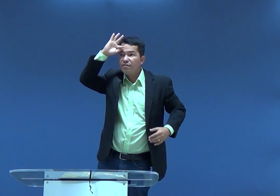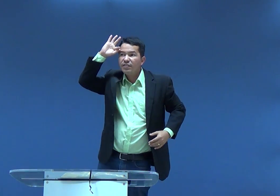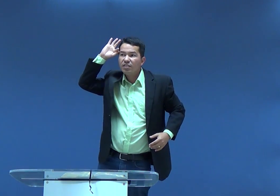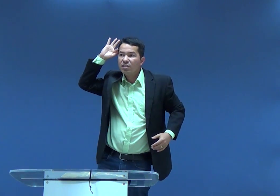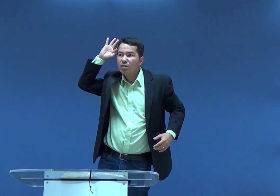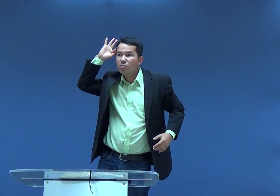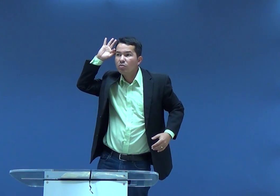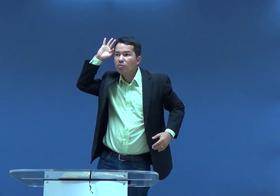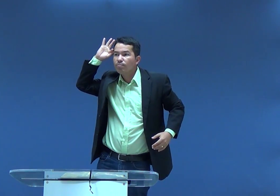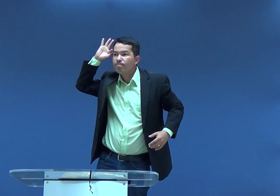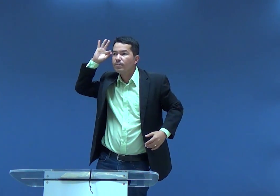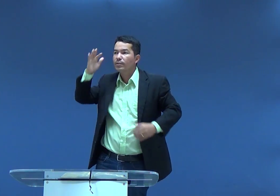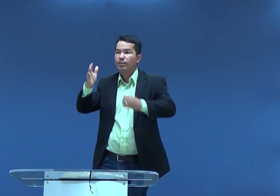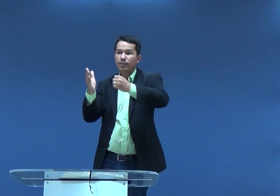quase destruindo a casa,